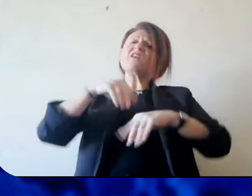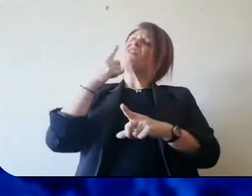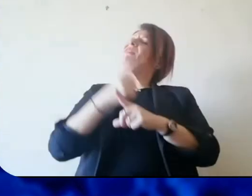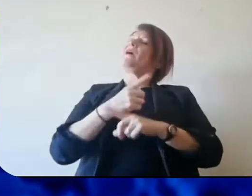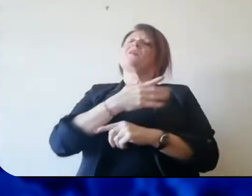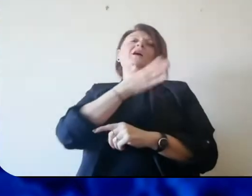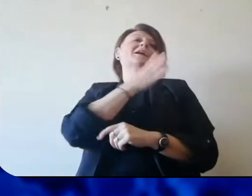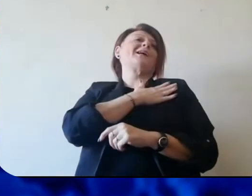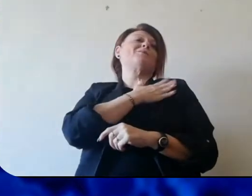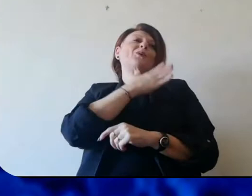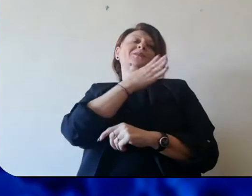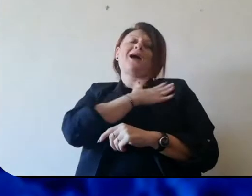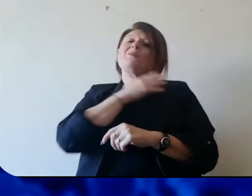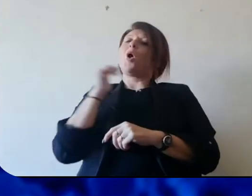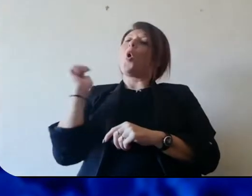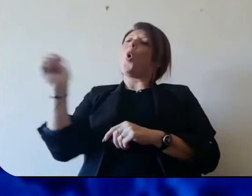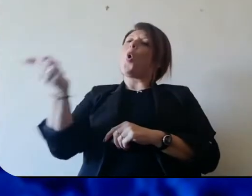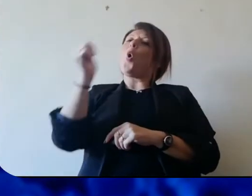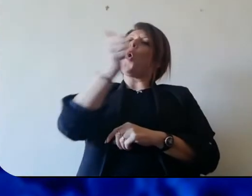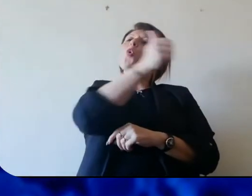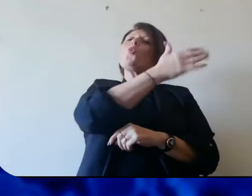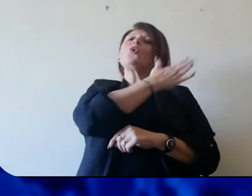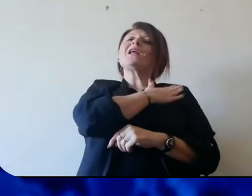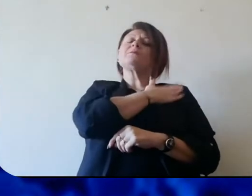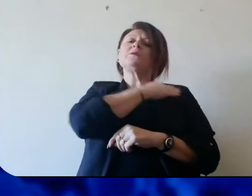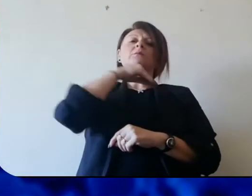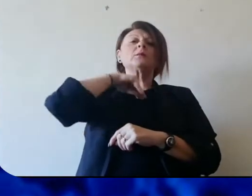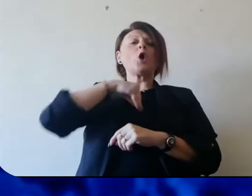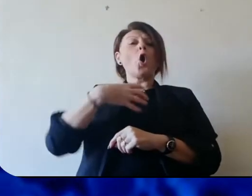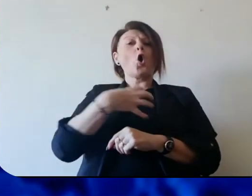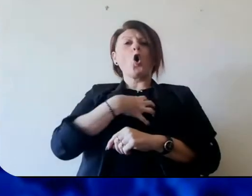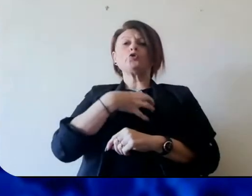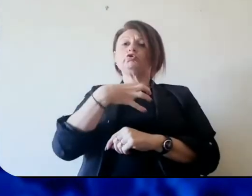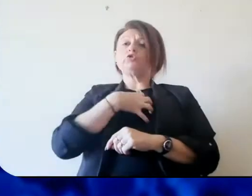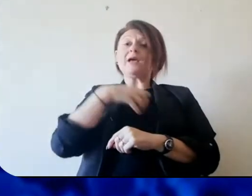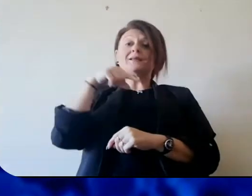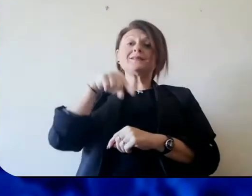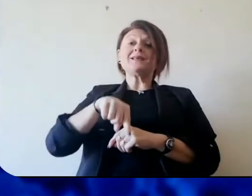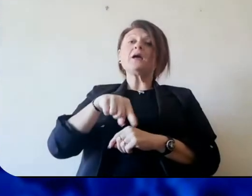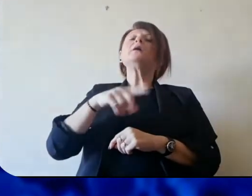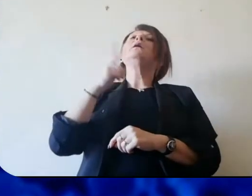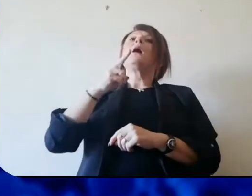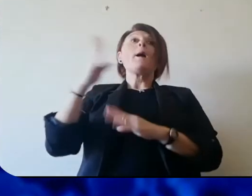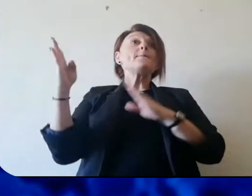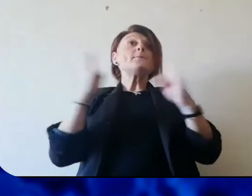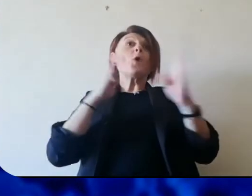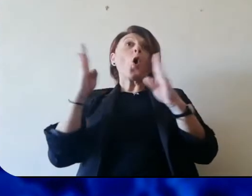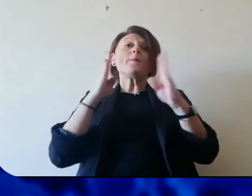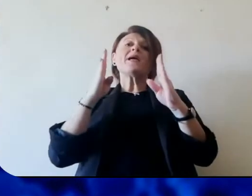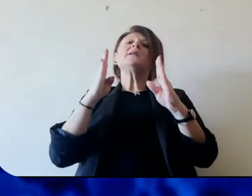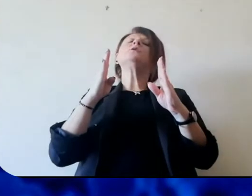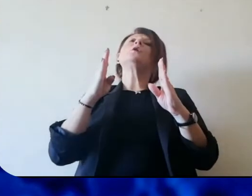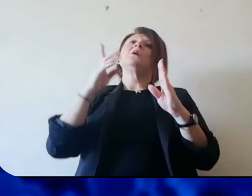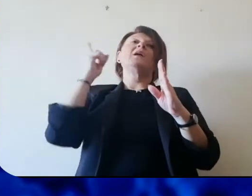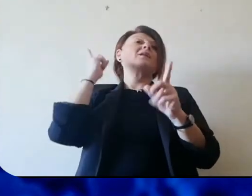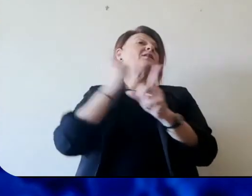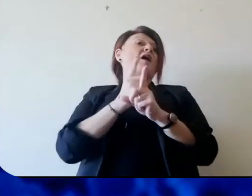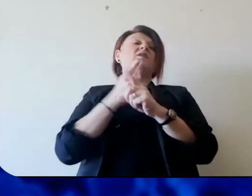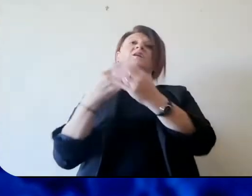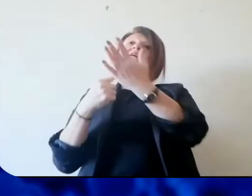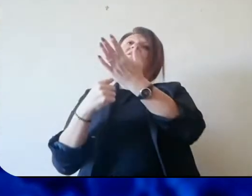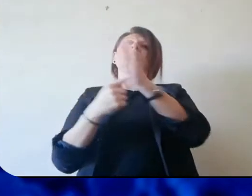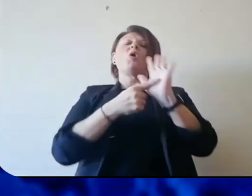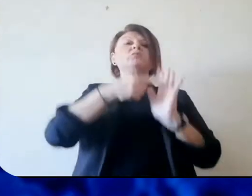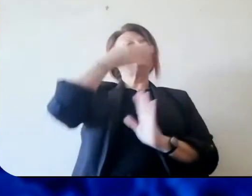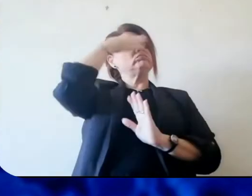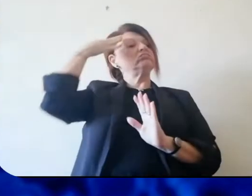deve fare la propria parte, con senso di responsabilità, con una coscienza che in queste occasioni può veramente